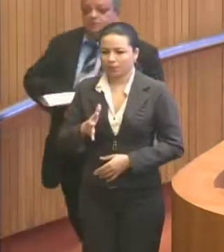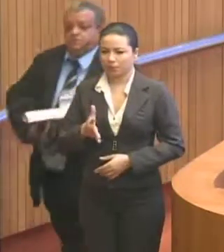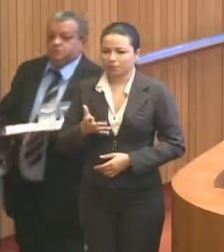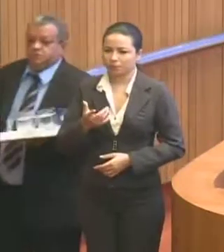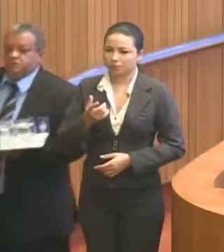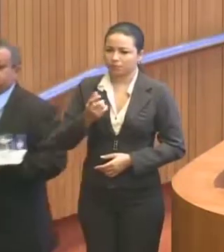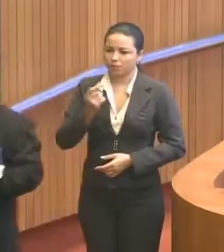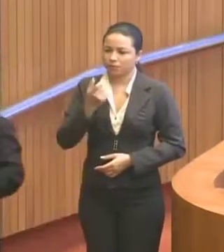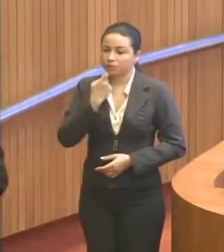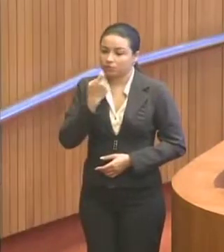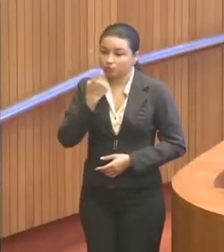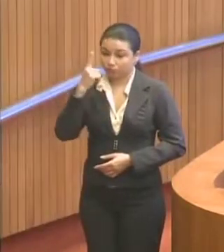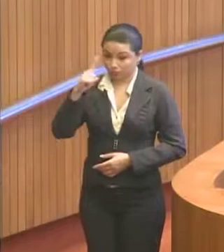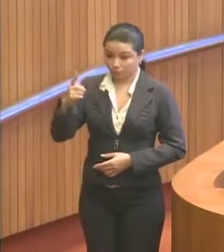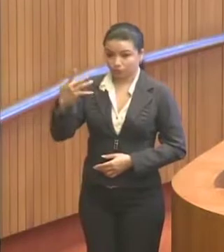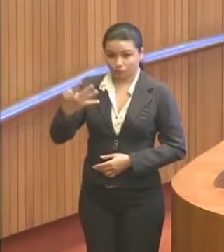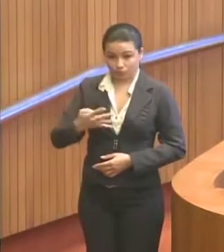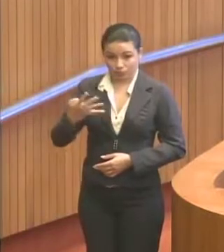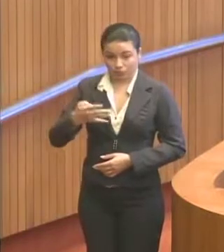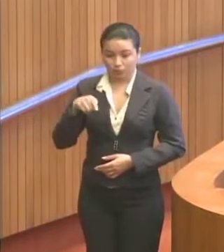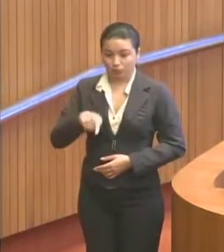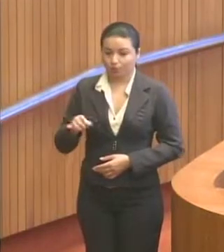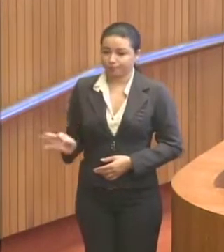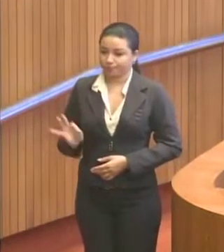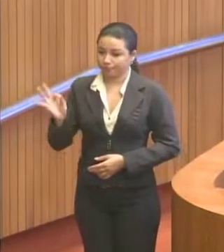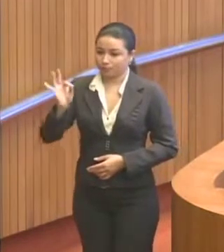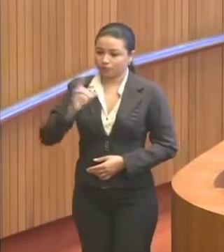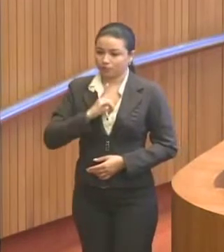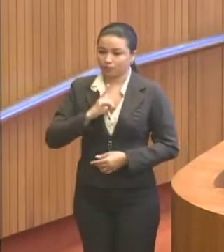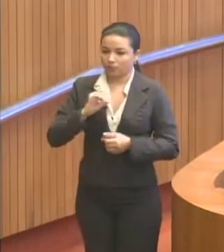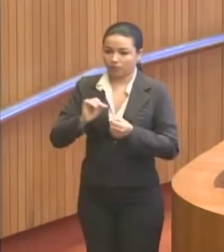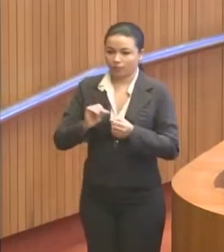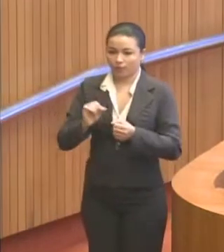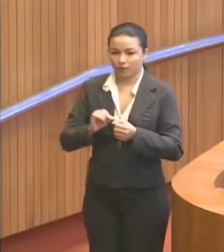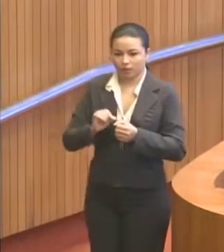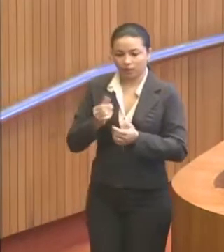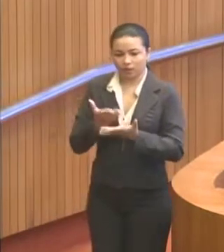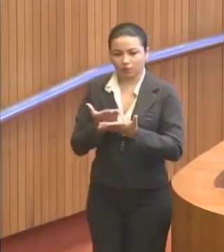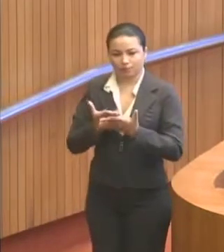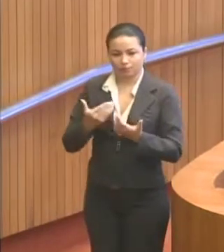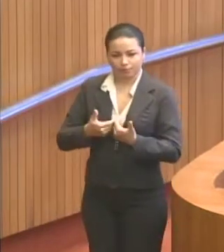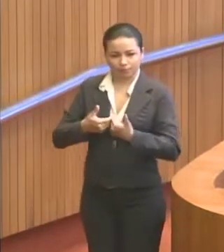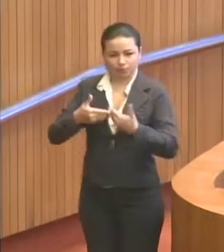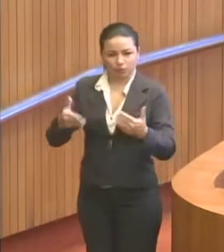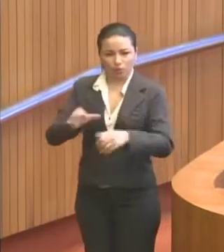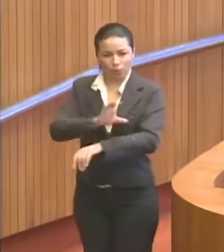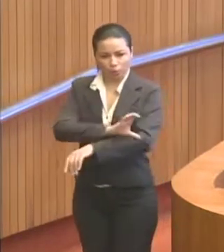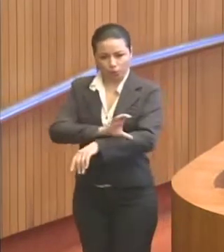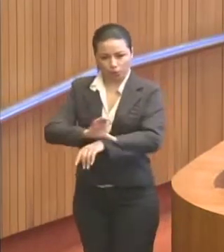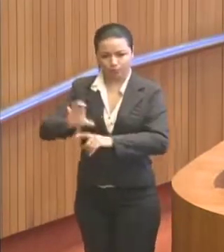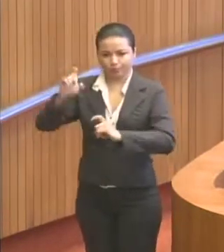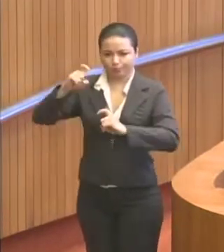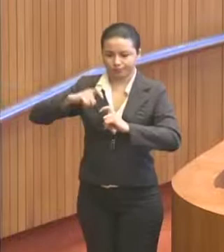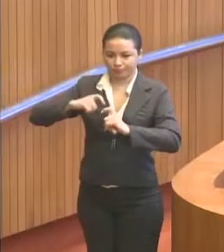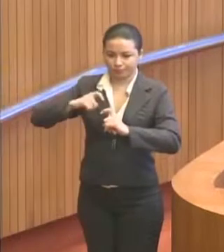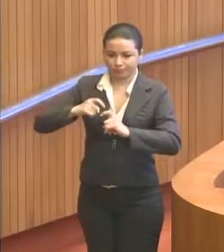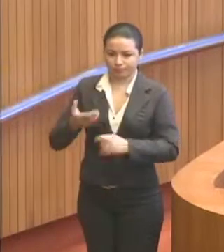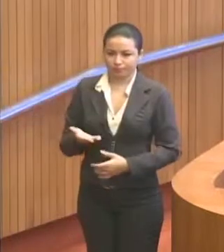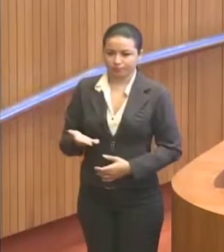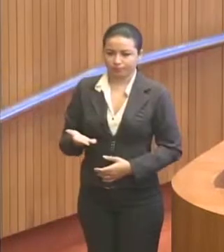4, a universidade estará fazendo a aula inaugural do curso de Medicina.